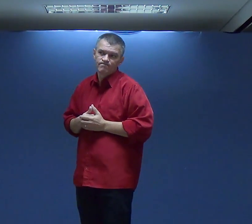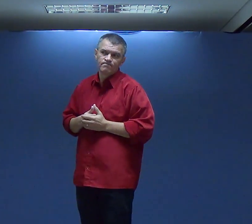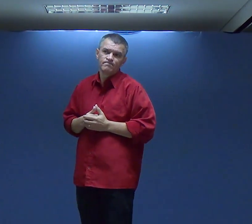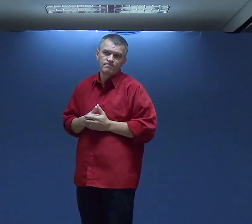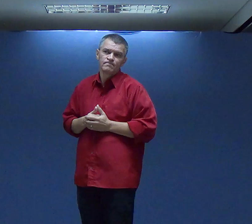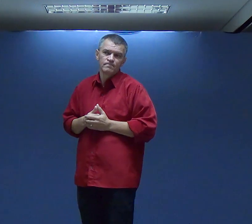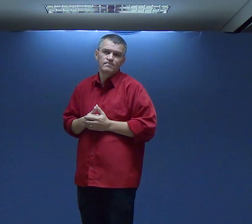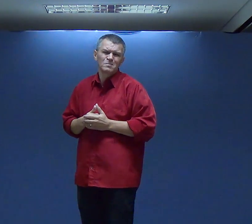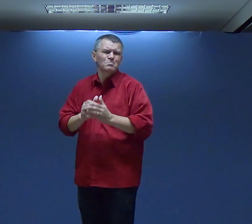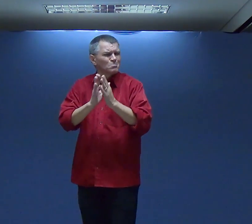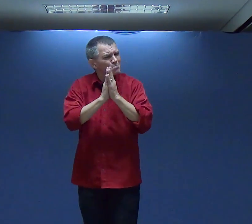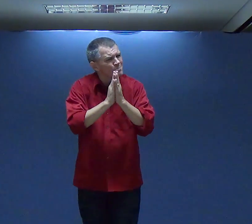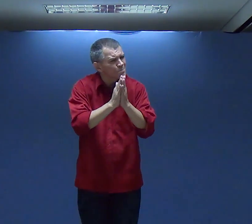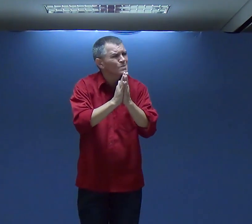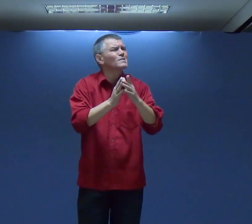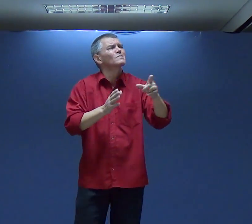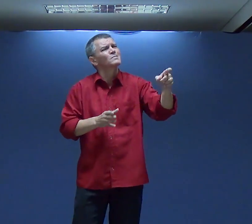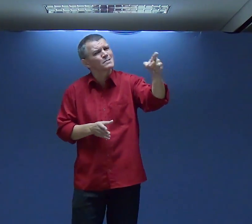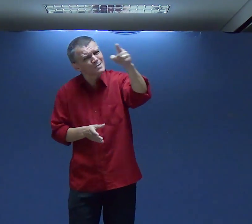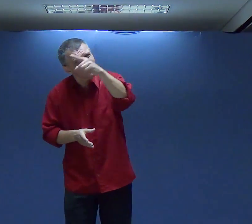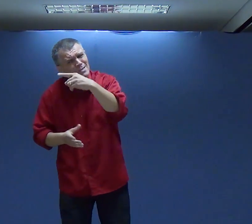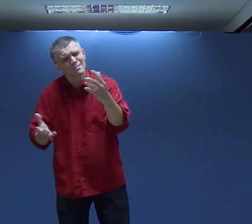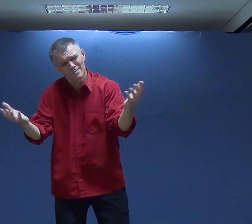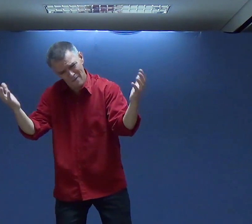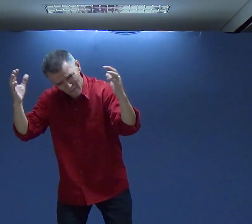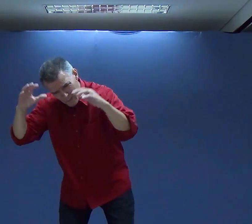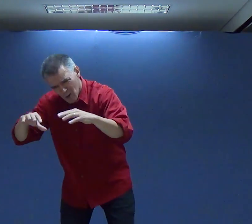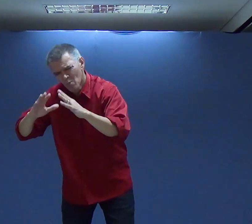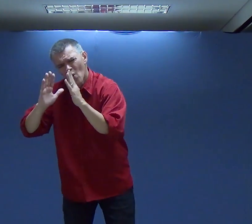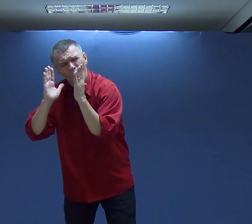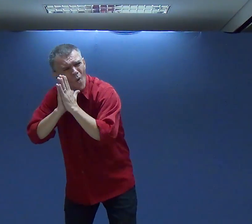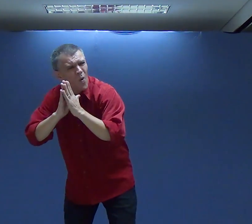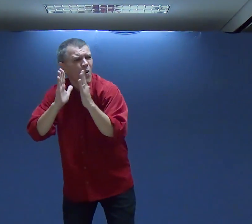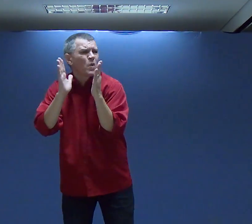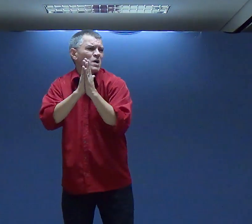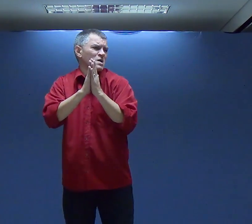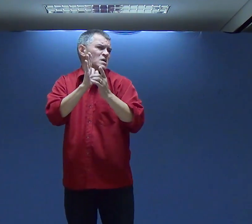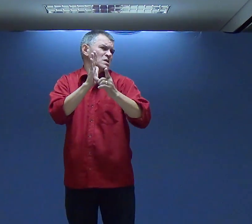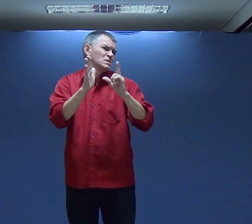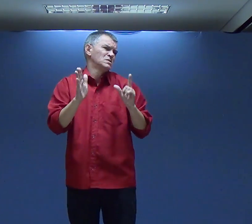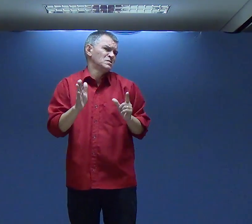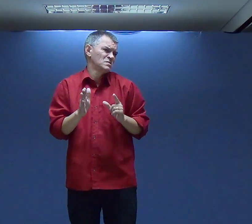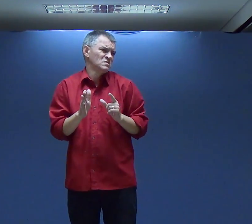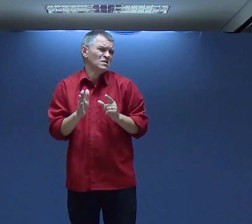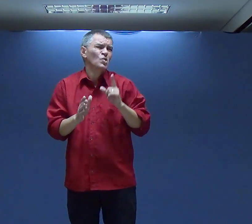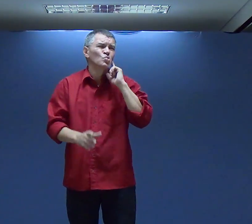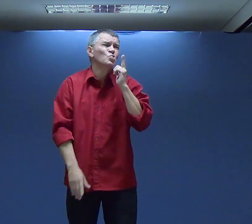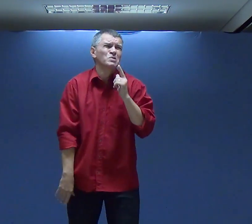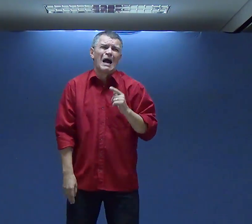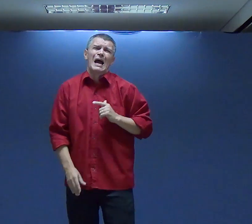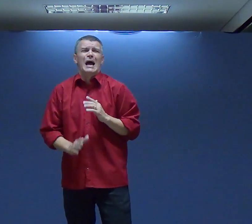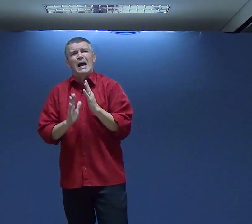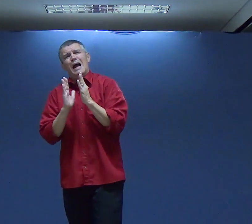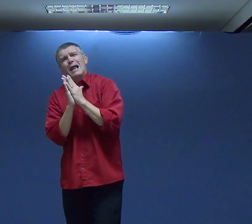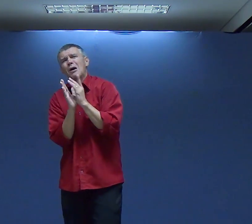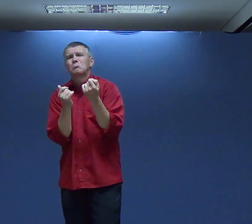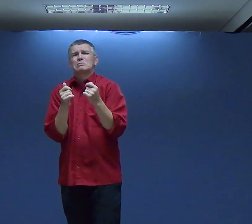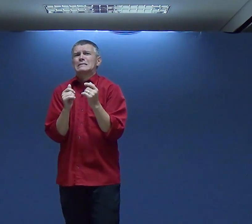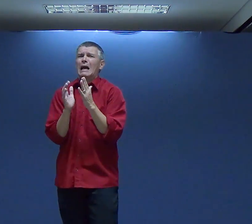É isso que a palavra Não diz Por favor Quando você vier para cá Ore